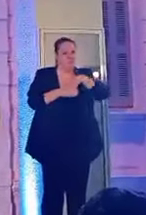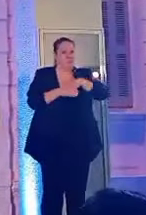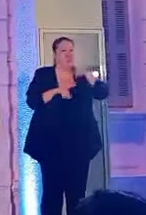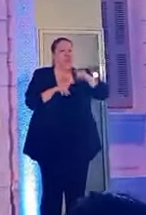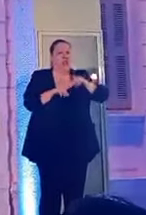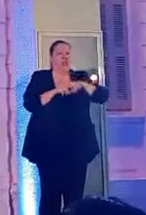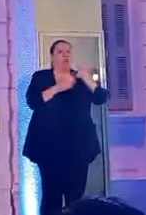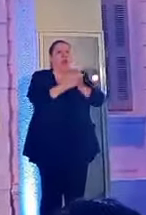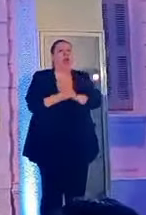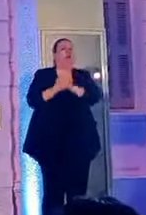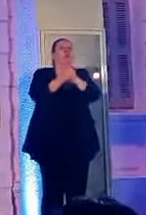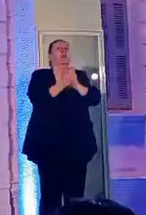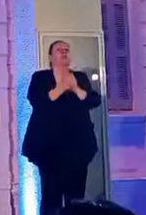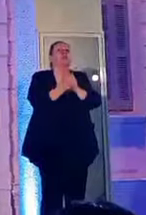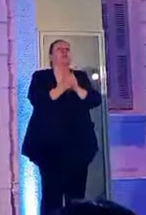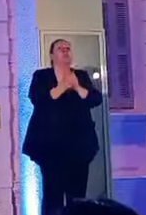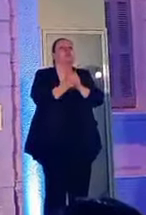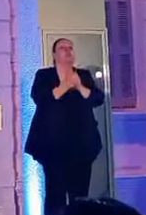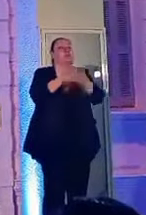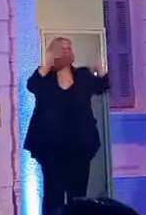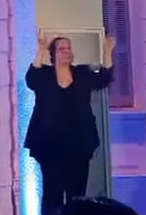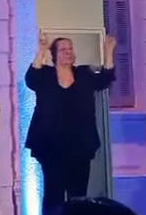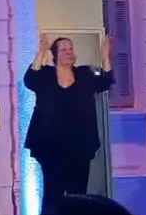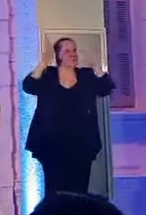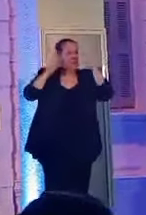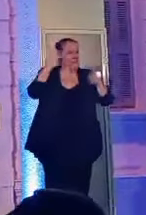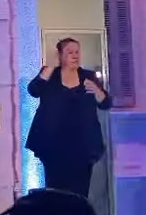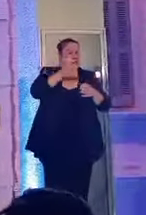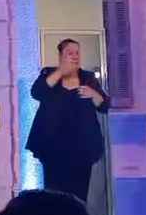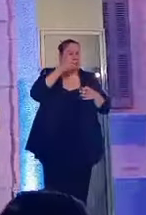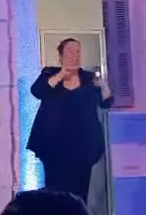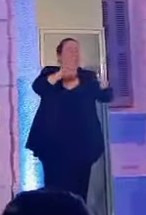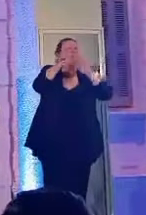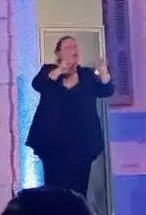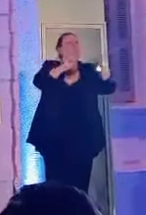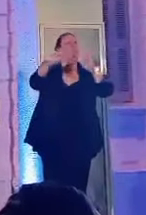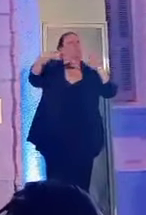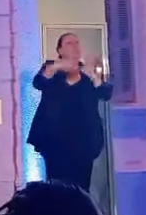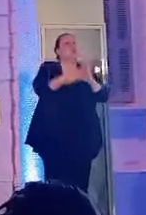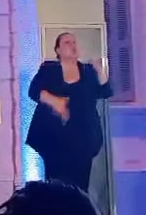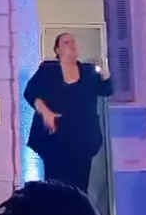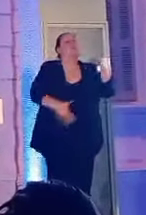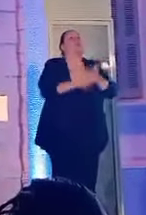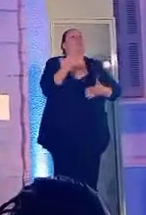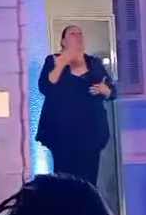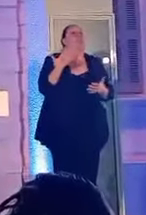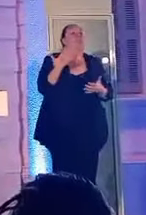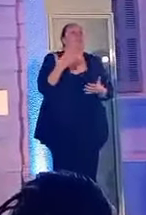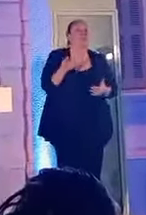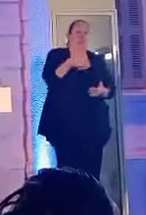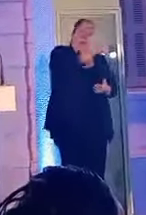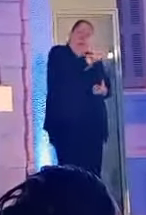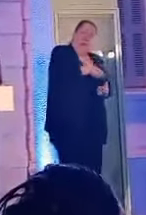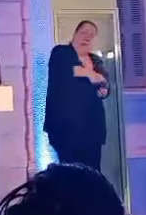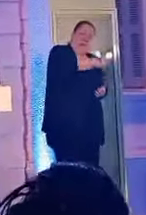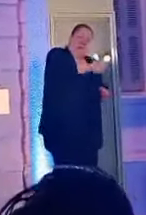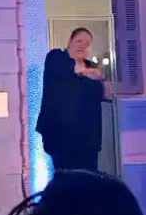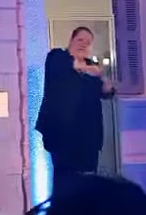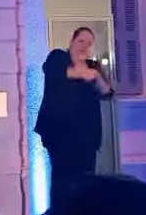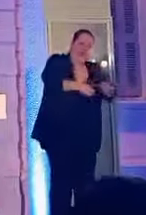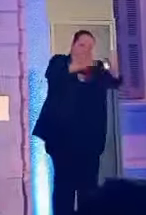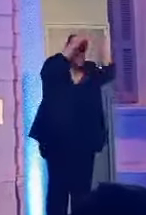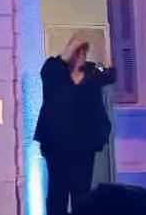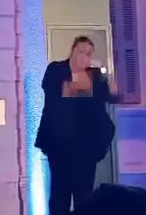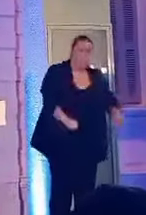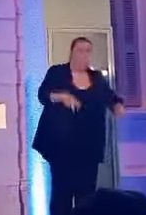χώρας στην Ευρωπαϊκή Ένωση με εκείνο το ανιστόριτο δημοψήφισμα του 2015, αυτοί που κλείσανε τις τράπεζες,